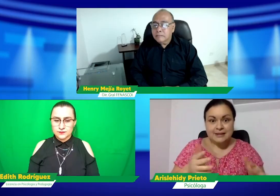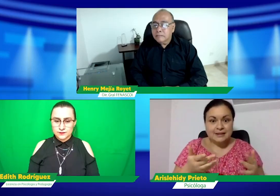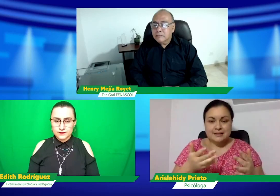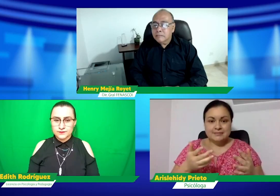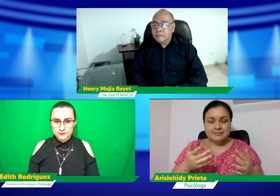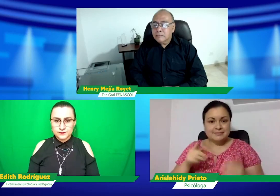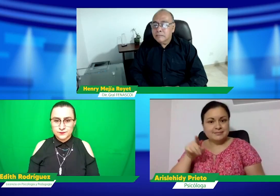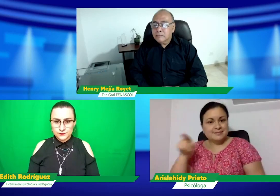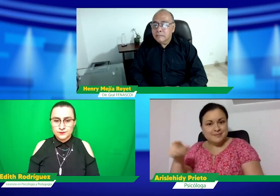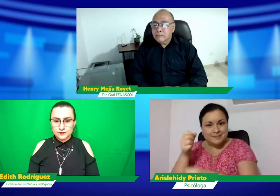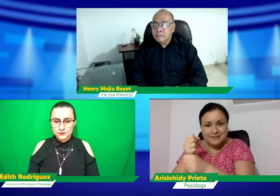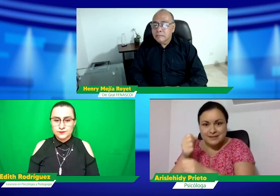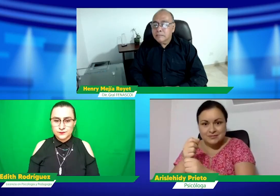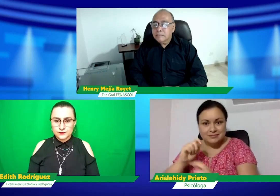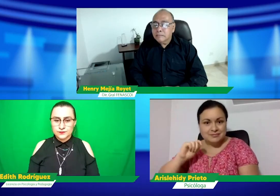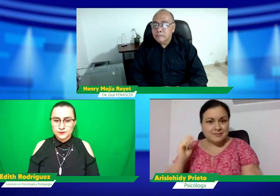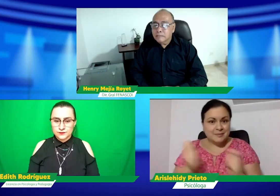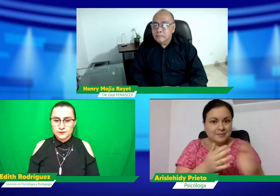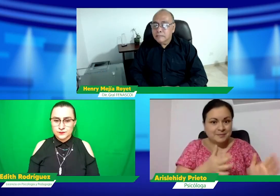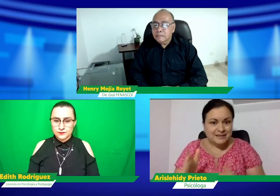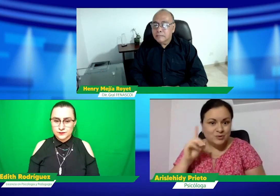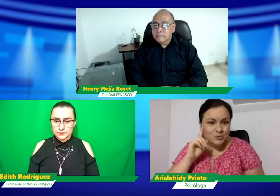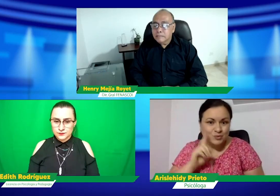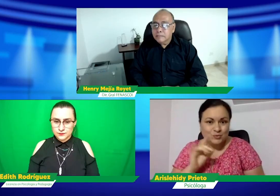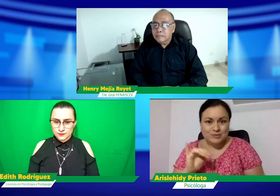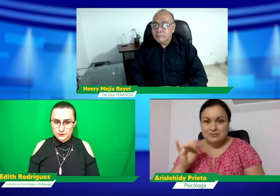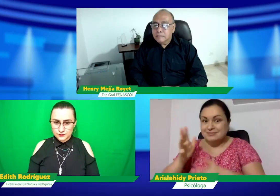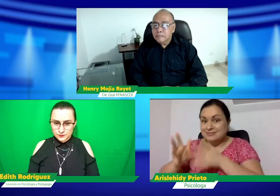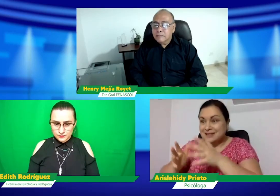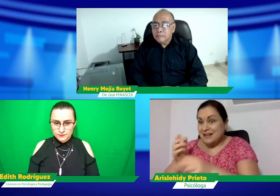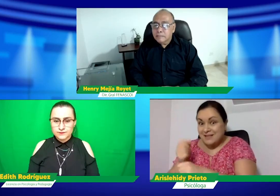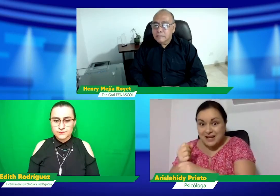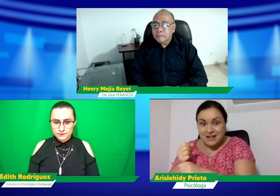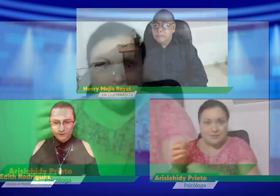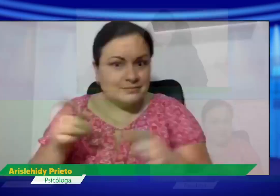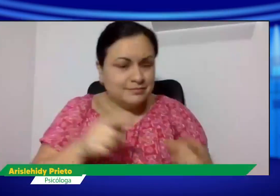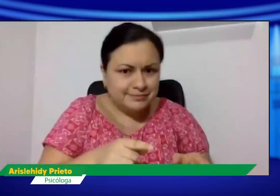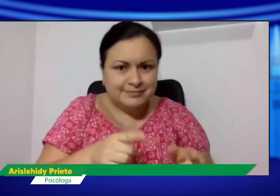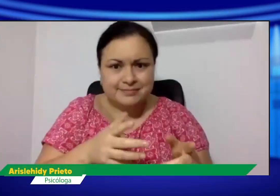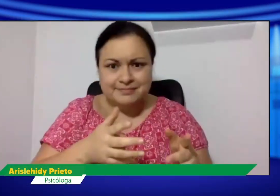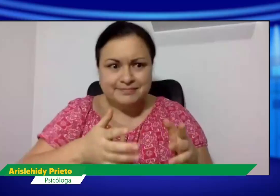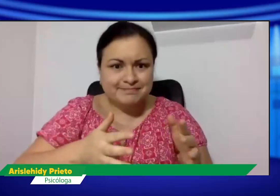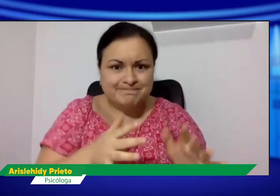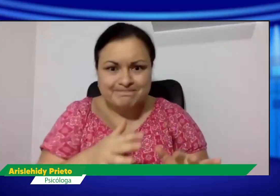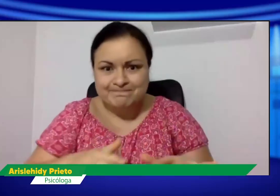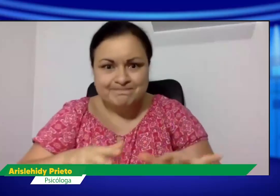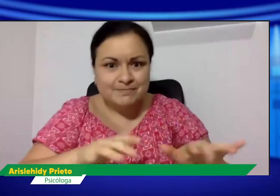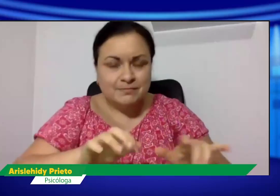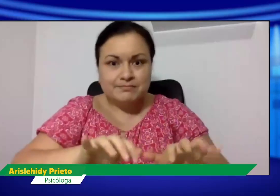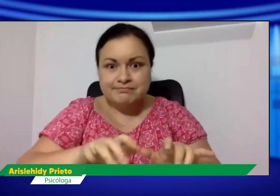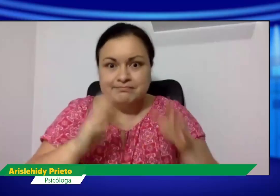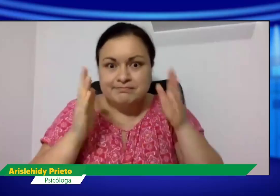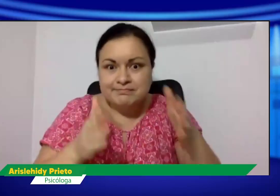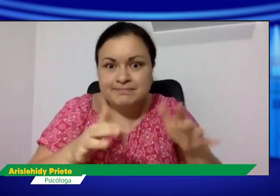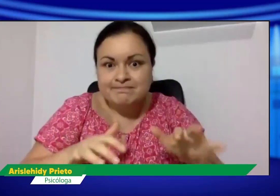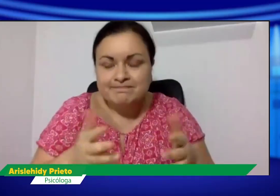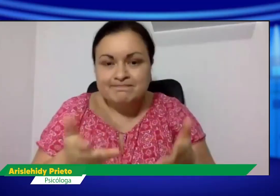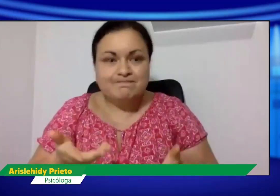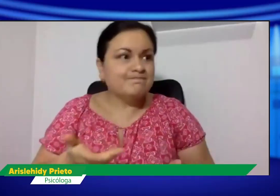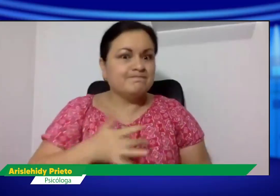virtual, a través de internet, porque pues el trabajo no se puede hacer presencial, entonces cambian, cambia este aspecto,